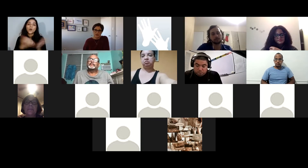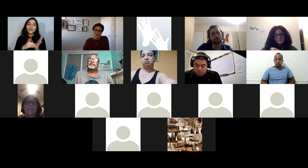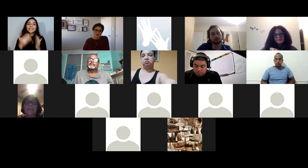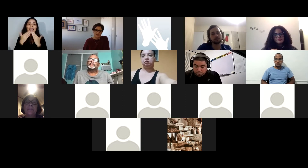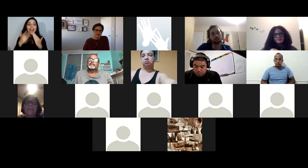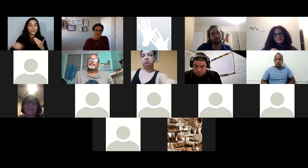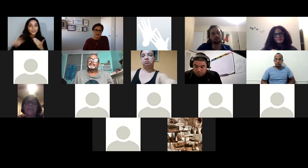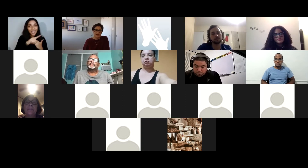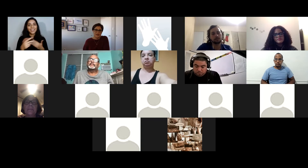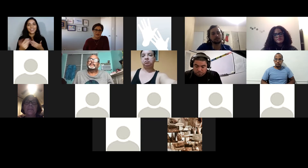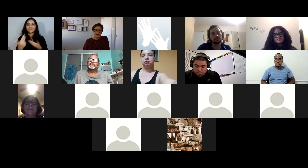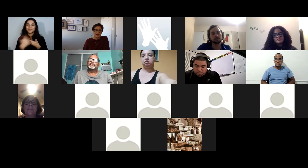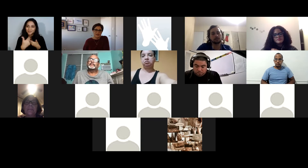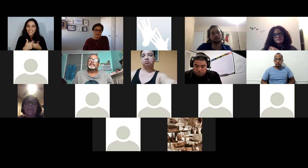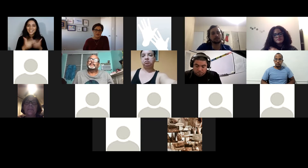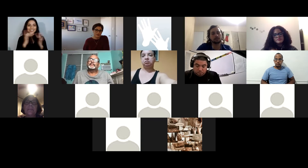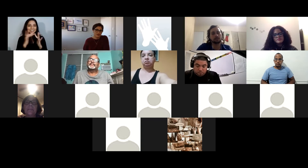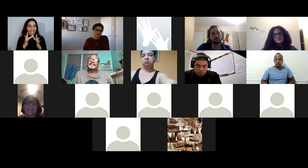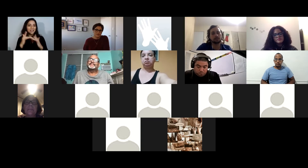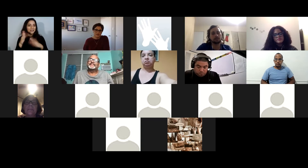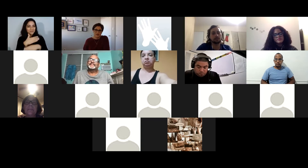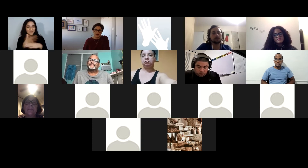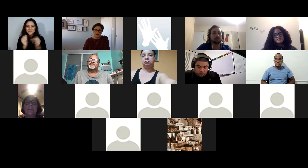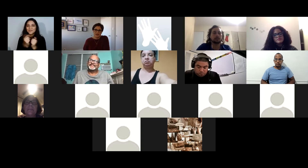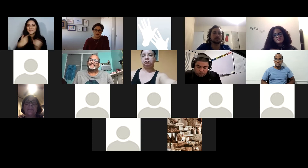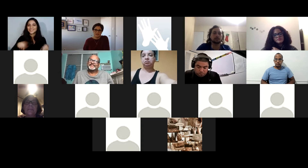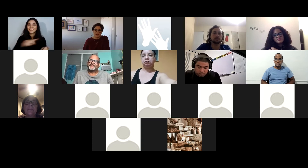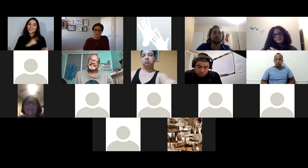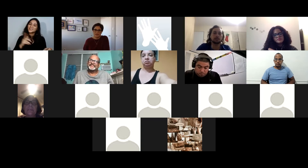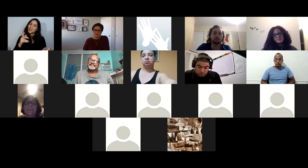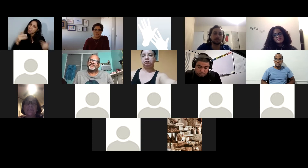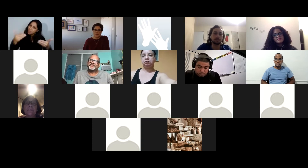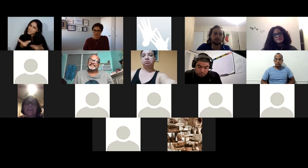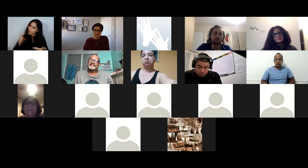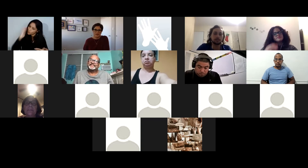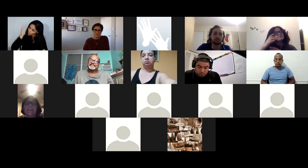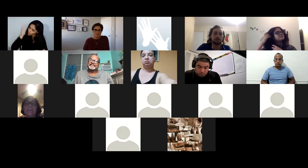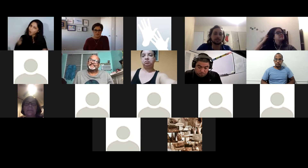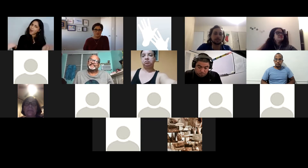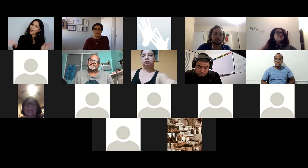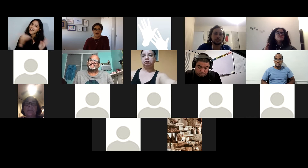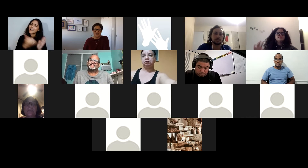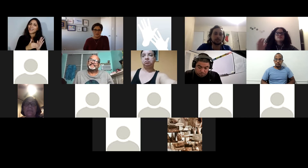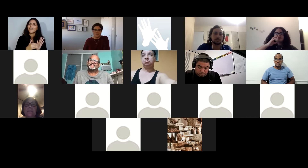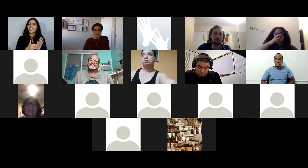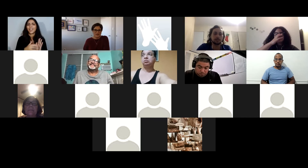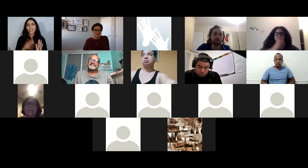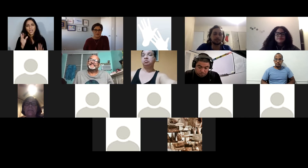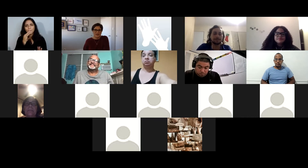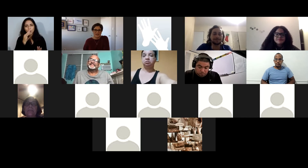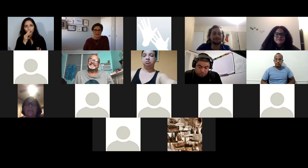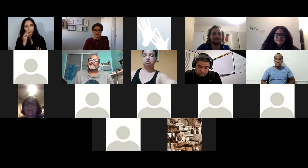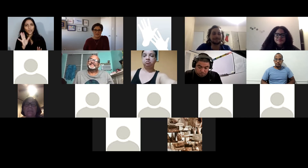participaran y pues les invitamos a que sigan pendientes que queda mucho aquí nos